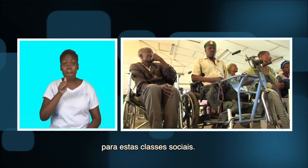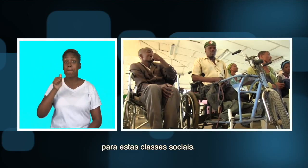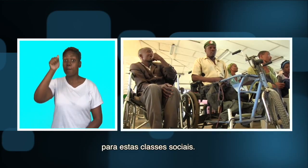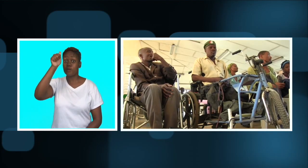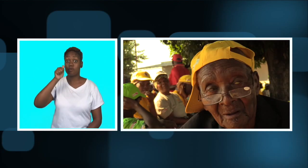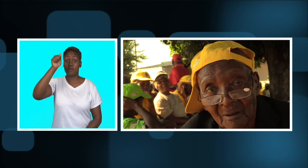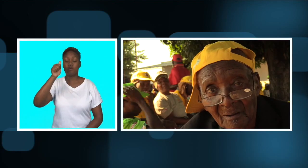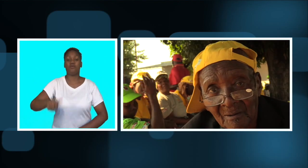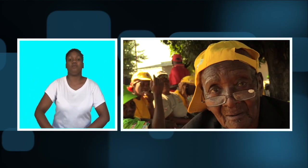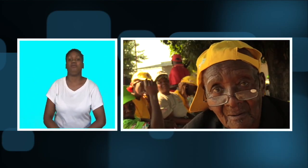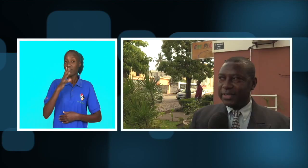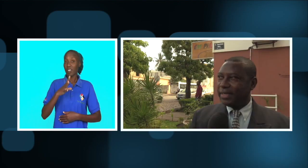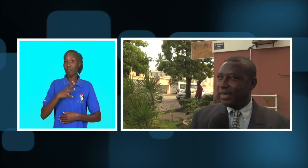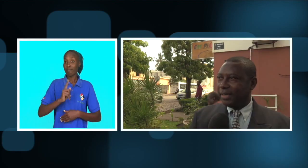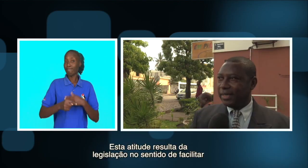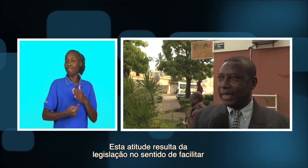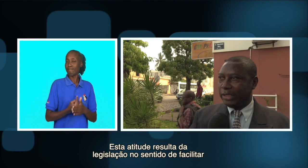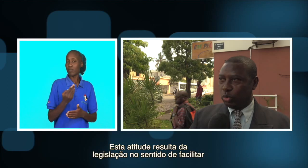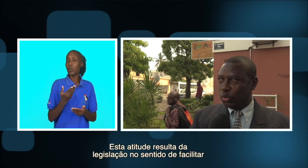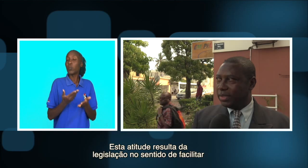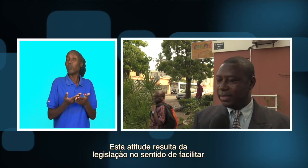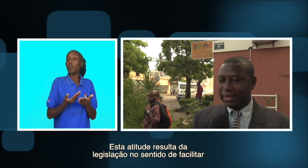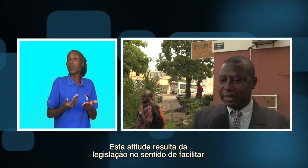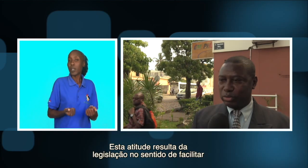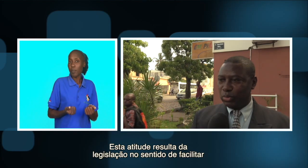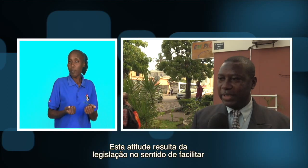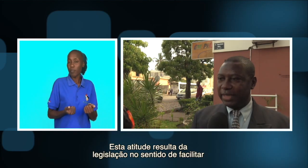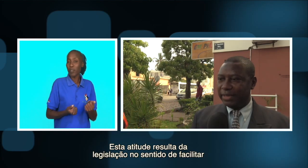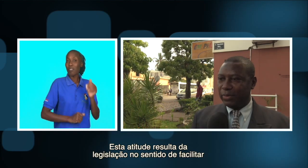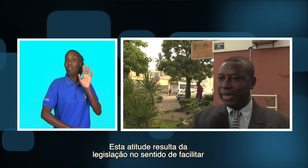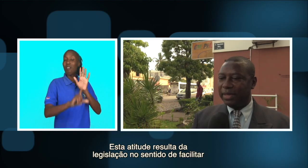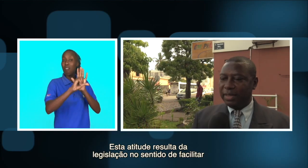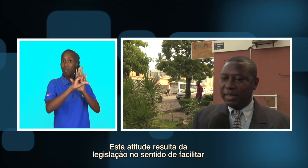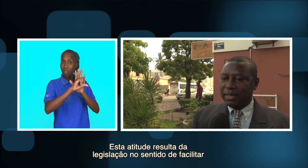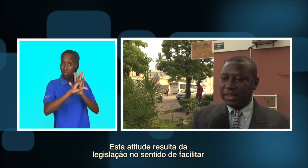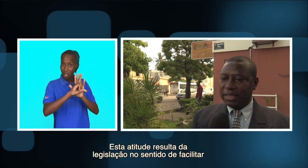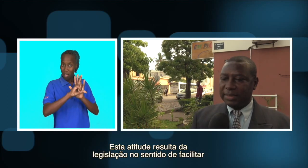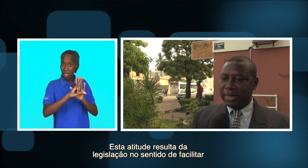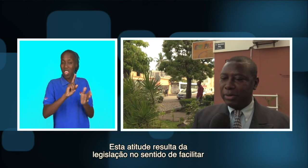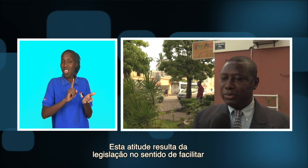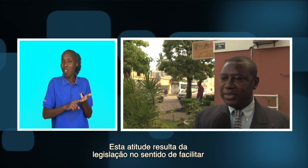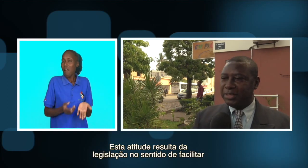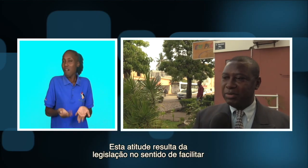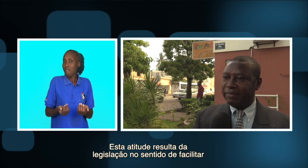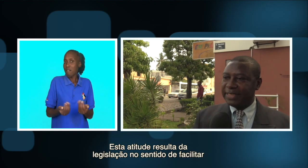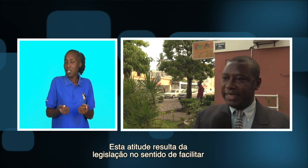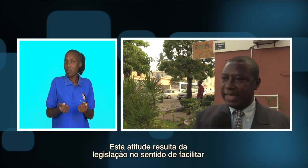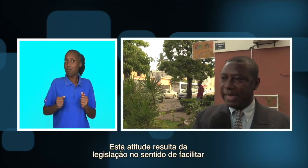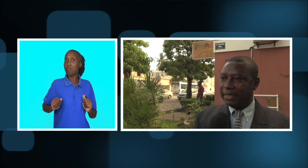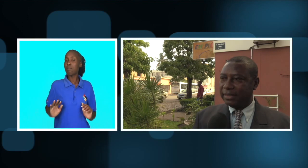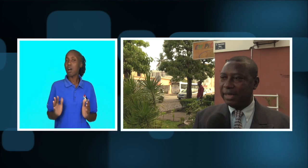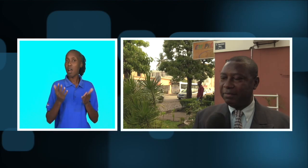sociais. Esta atitude resulta da agilização no sentido de